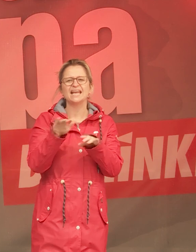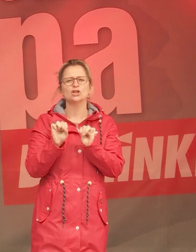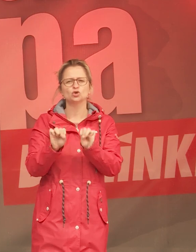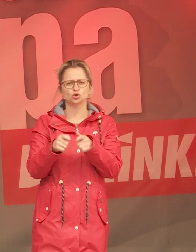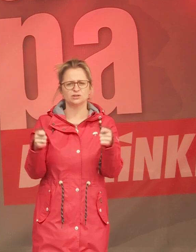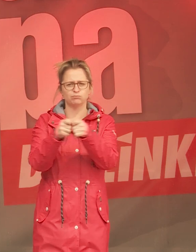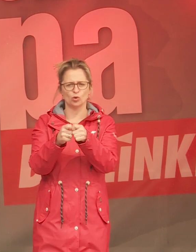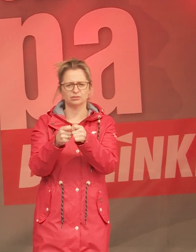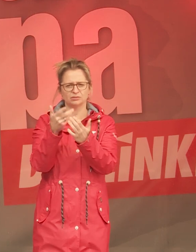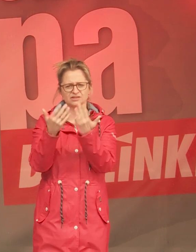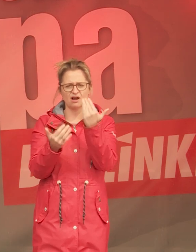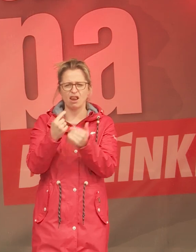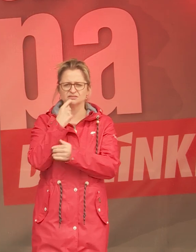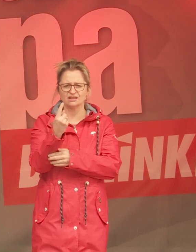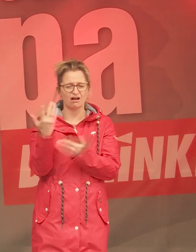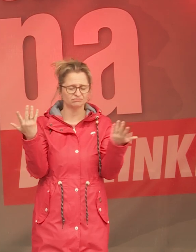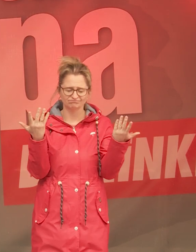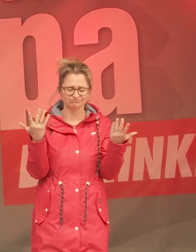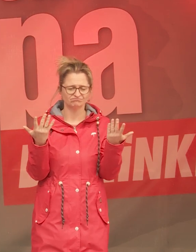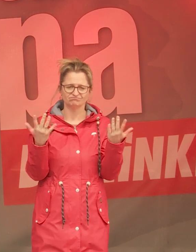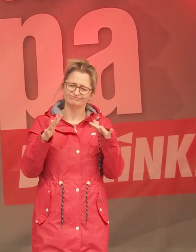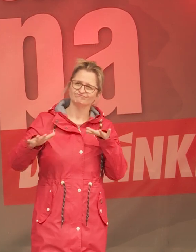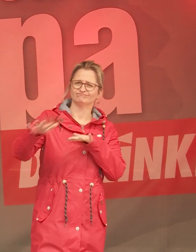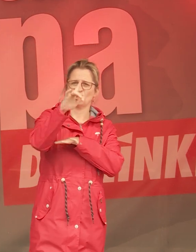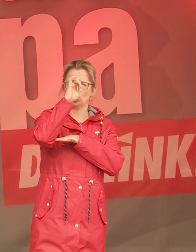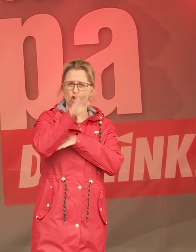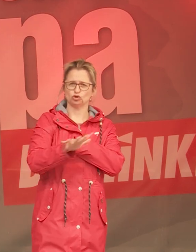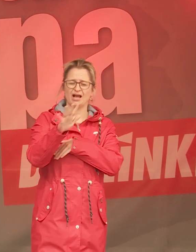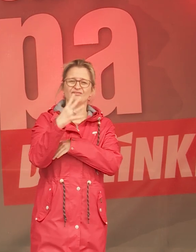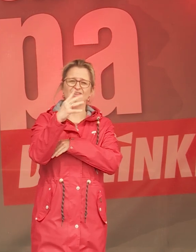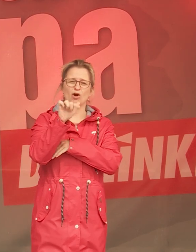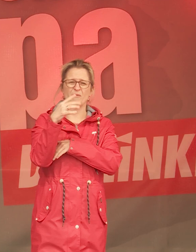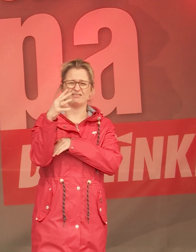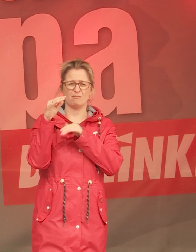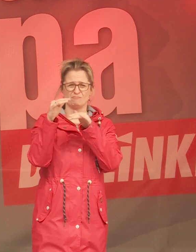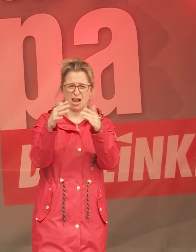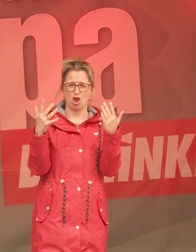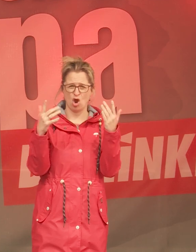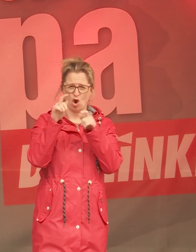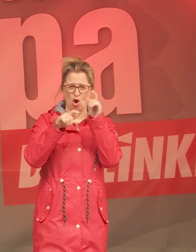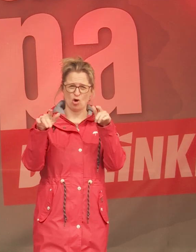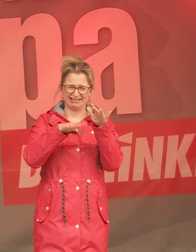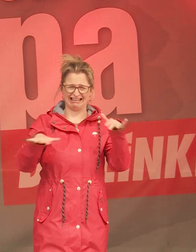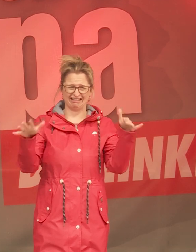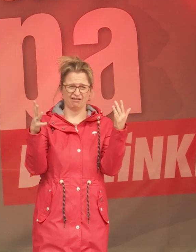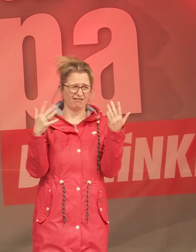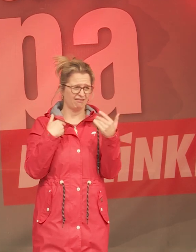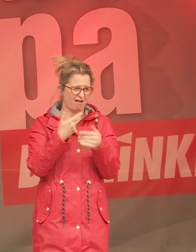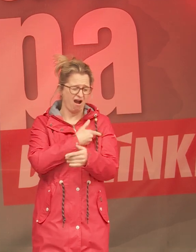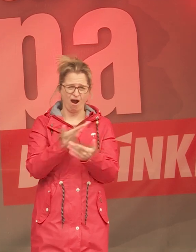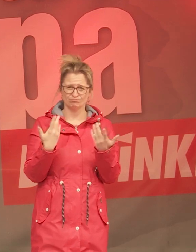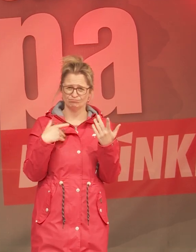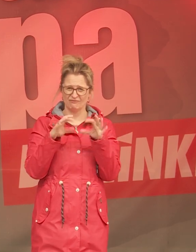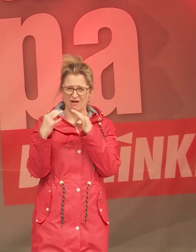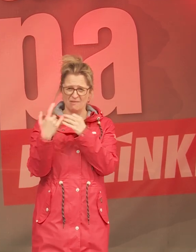spricht von 4,4 Millionen Kindern allein in Deutschland, die in armen Familien aufwachsen müssen. Wir haben